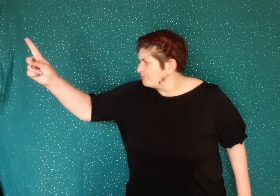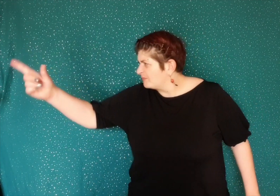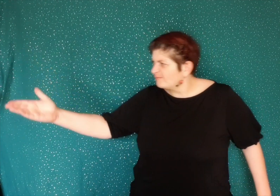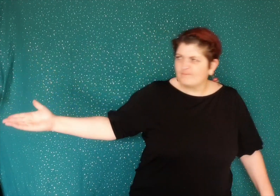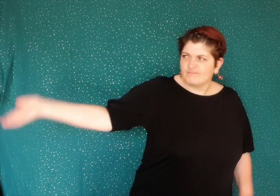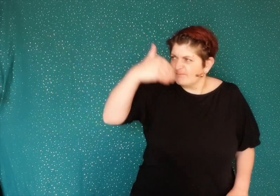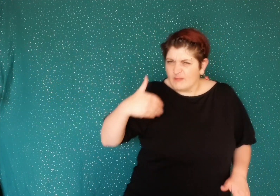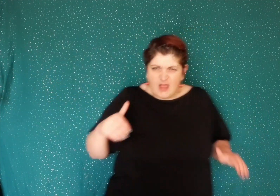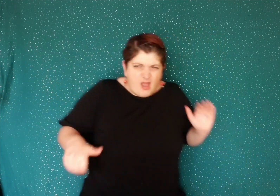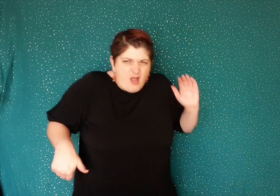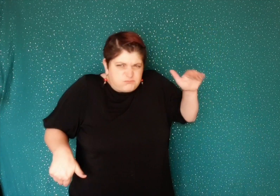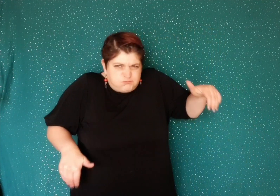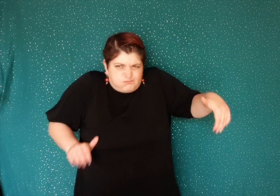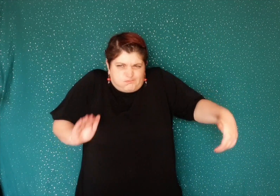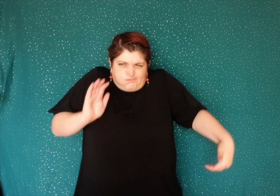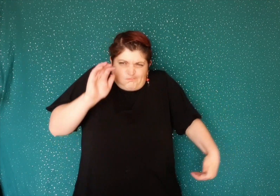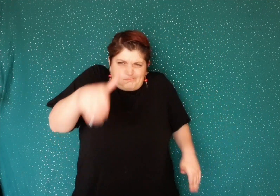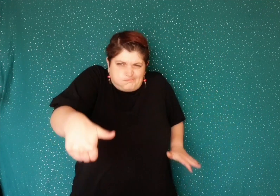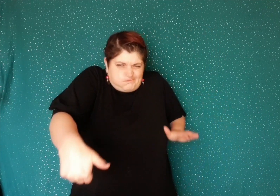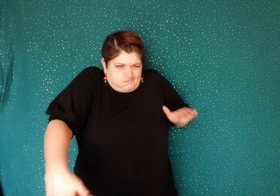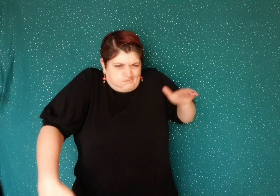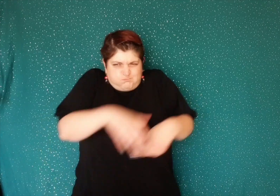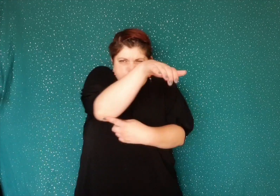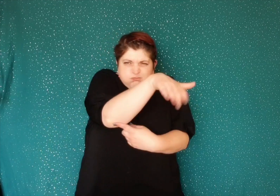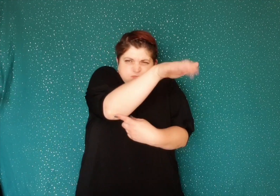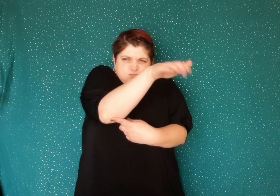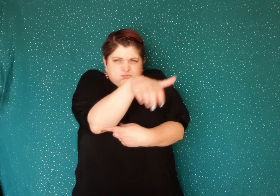il fait venir des pelleteuses